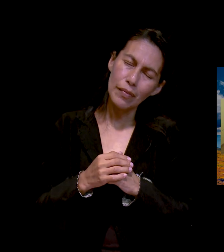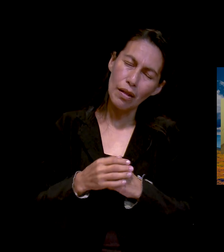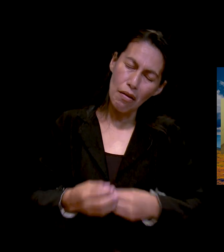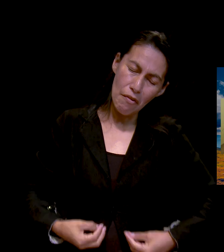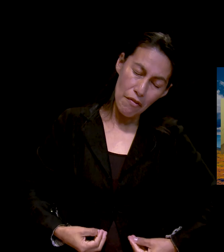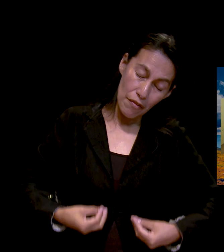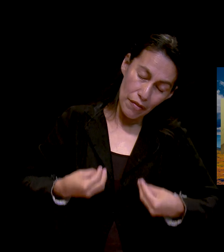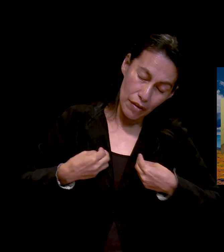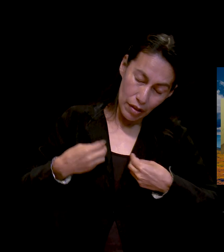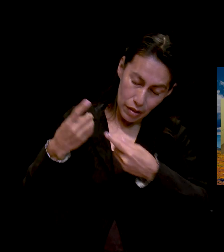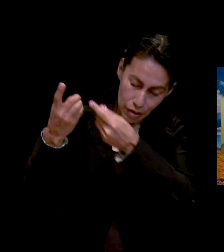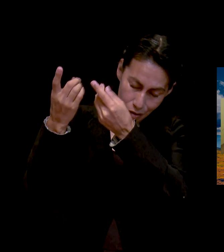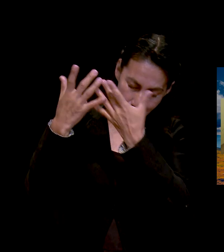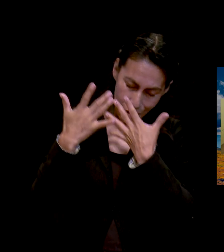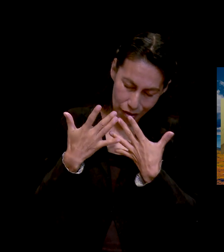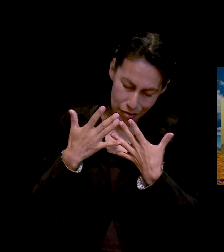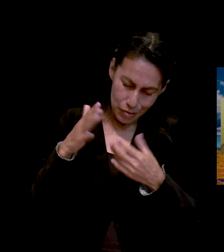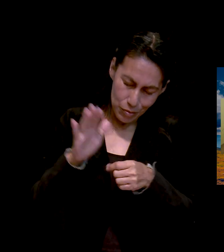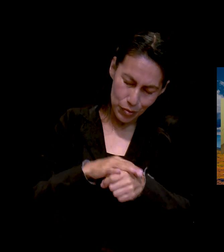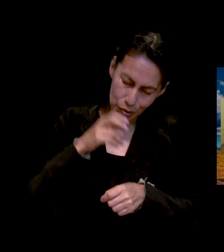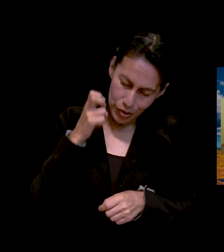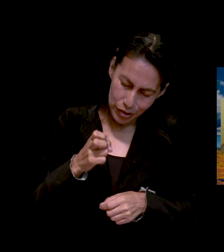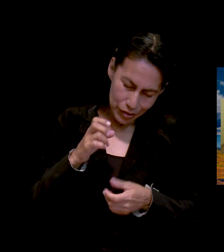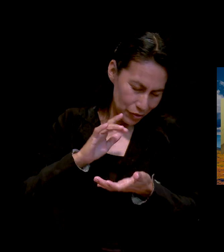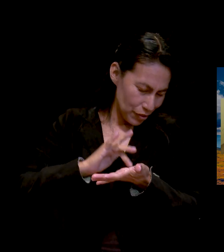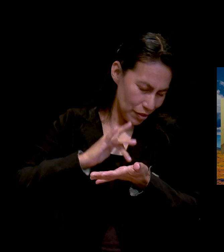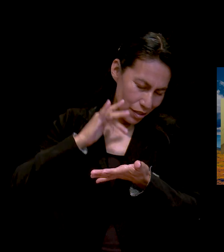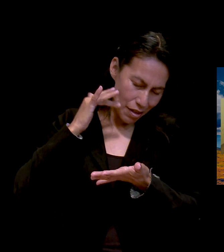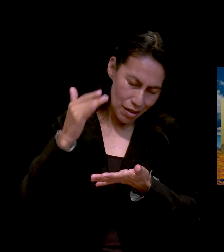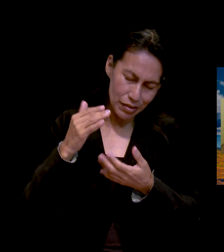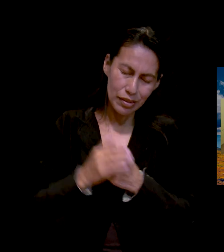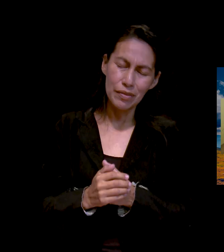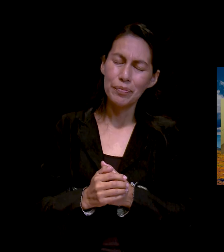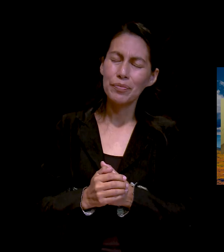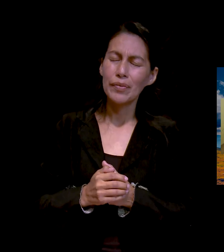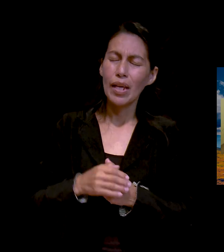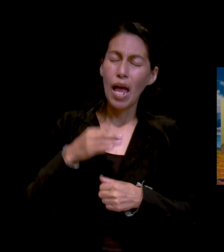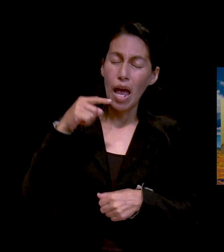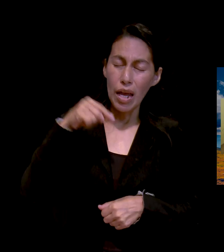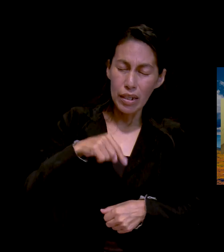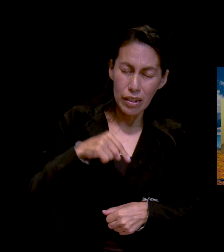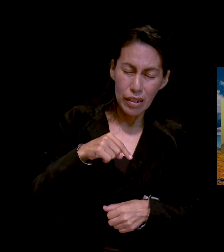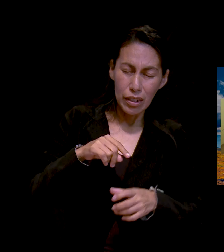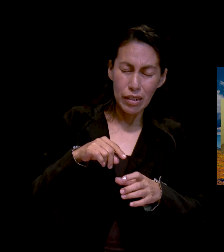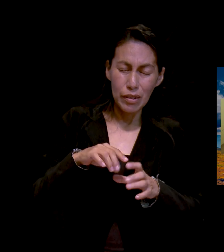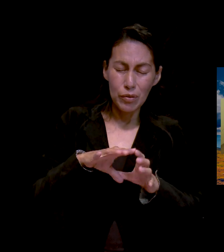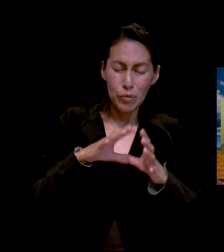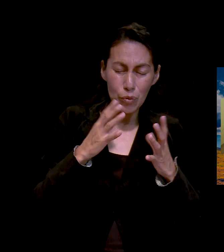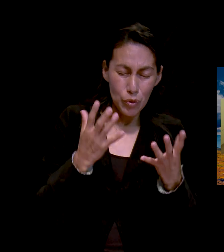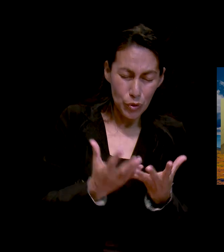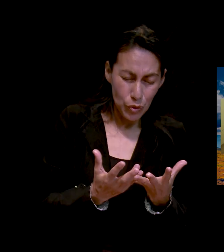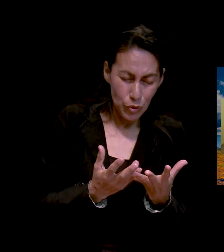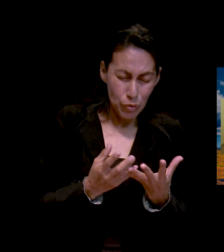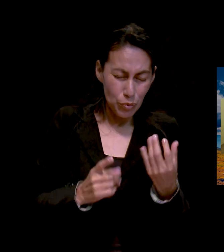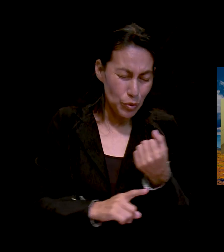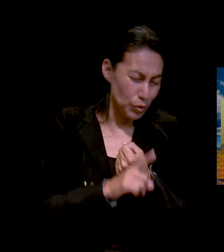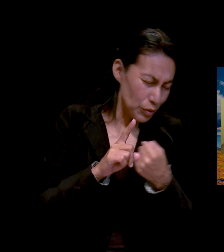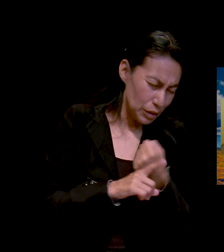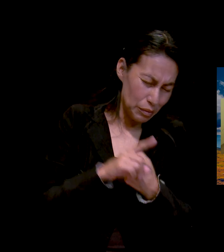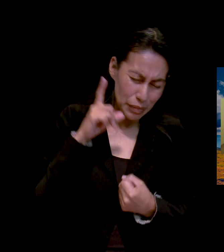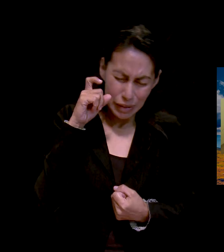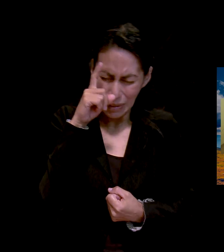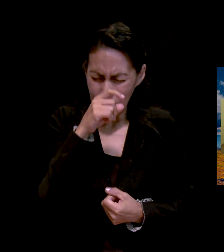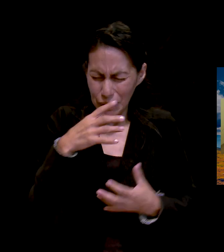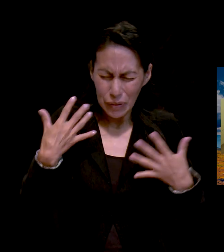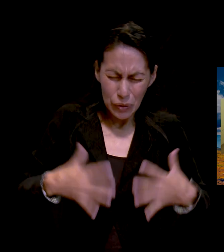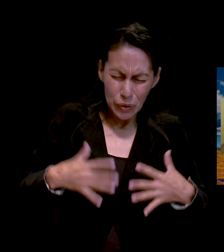nos das las tormentas en este mundo. Porque solamente así, Señor, podemos volver a ti. Y